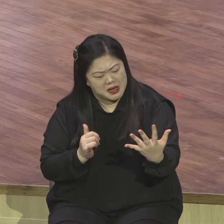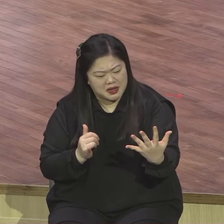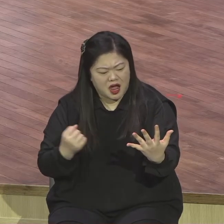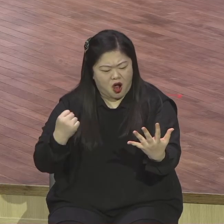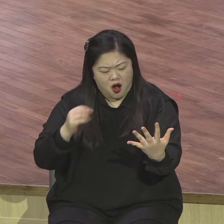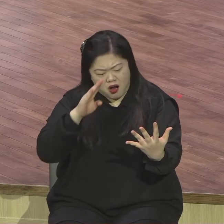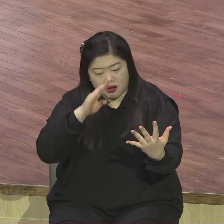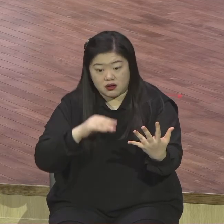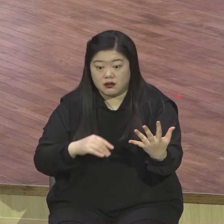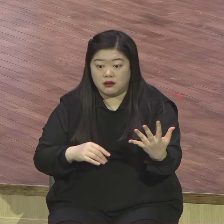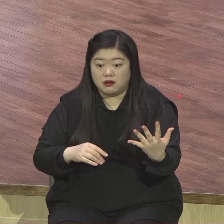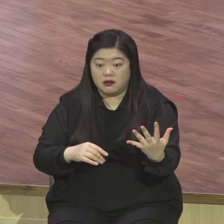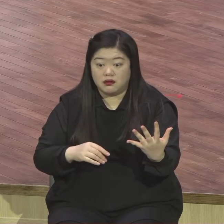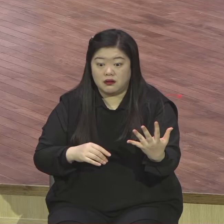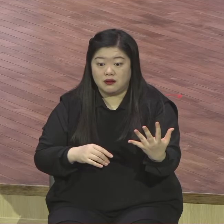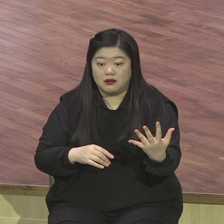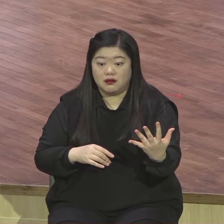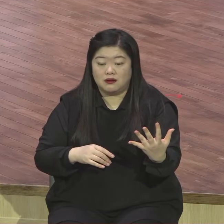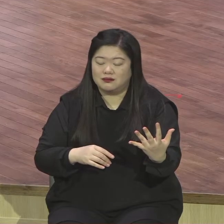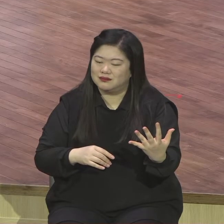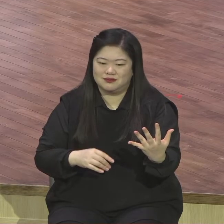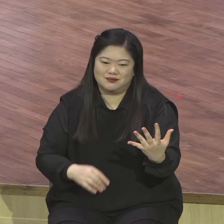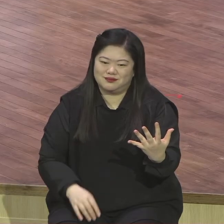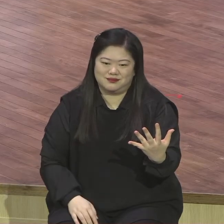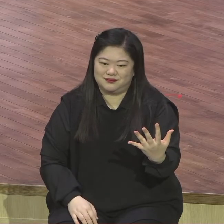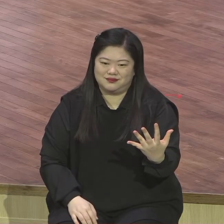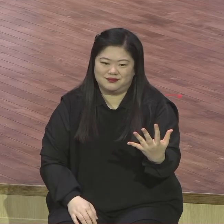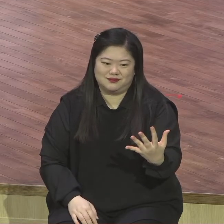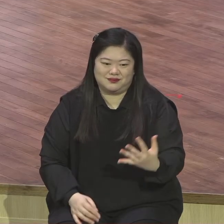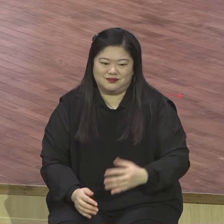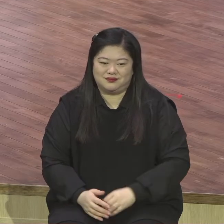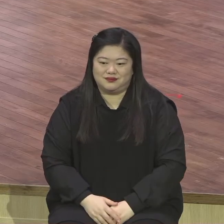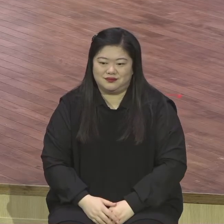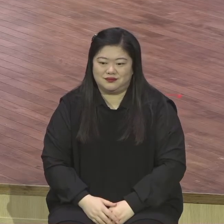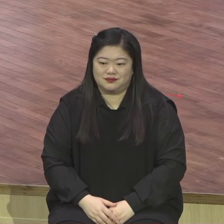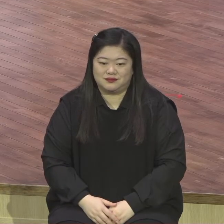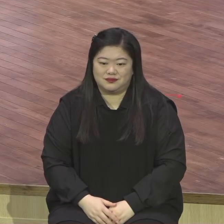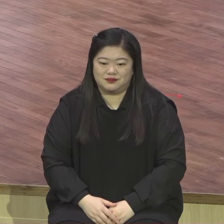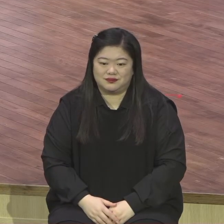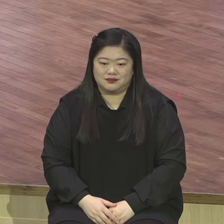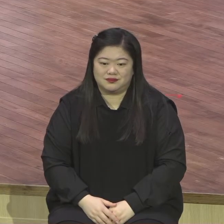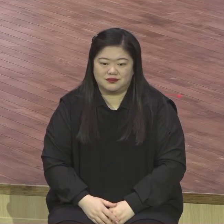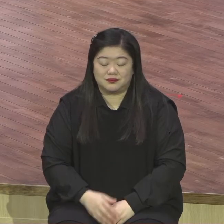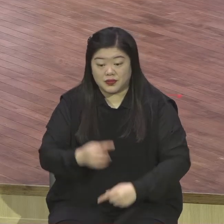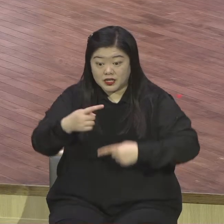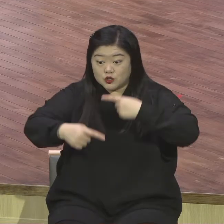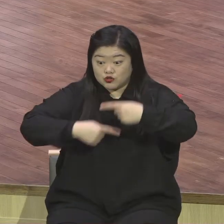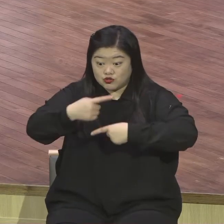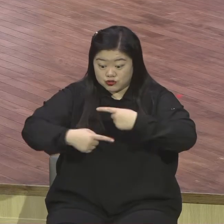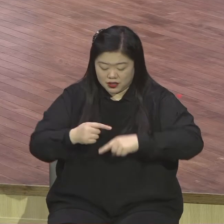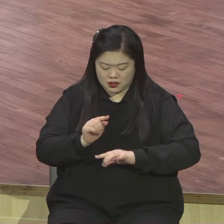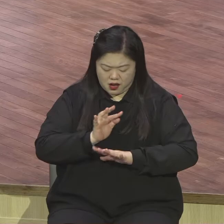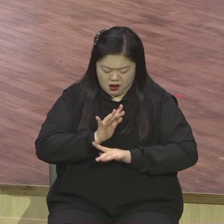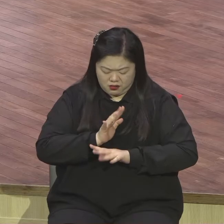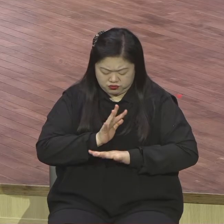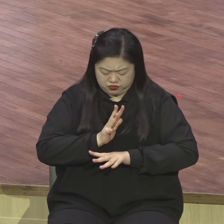두려움이란 것은요. 두려움은 하나님이 주는 거 아니에요. 두려움은 이유 없이